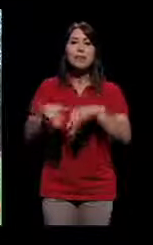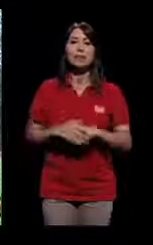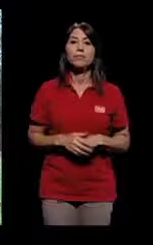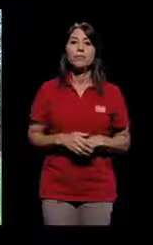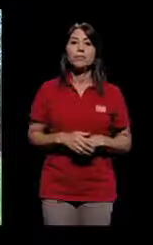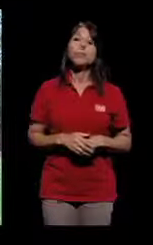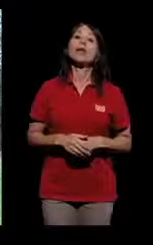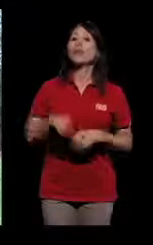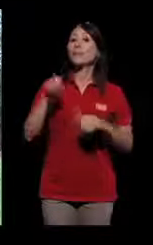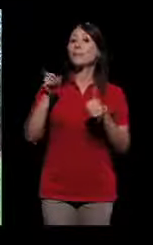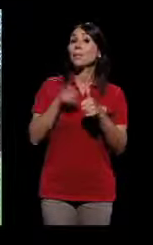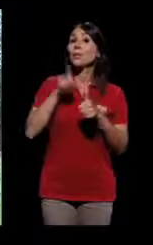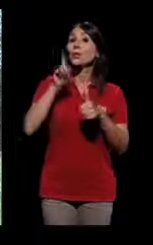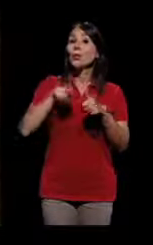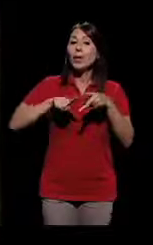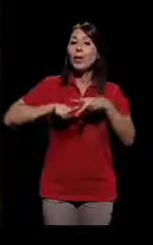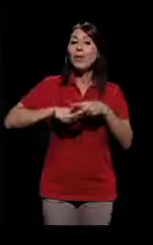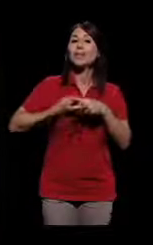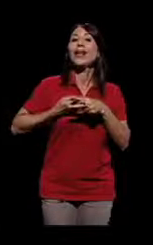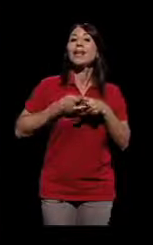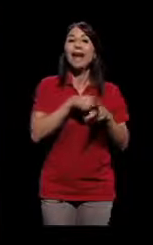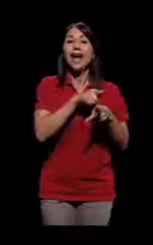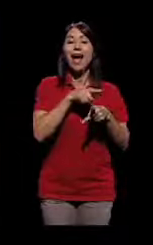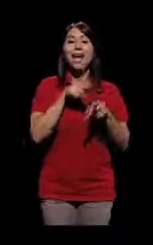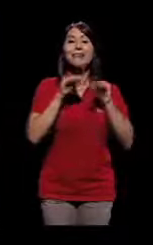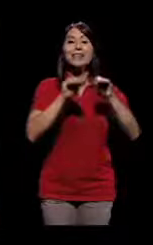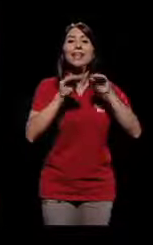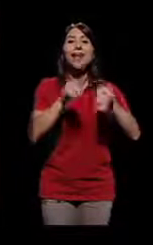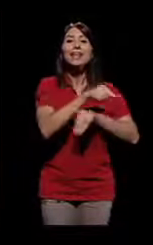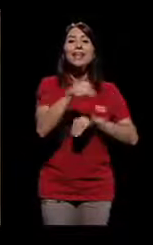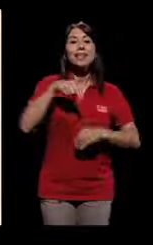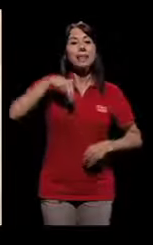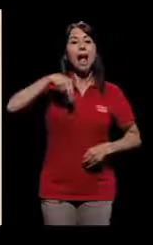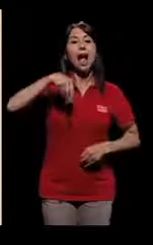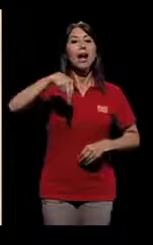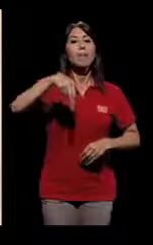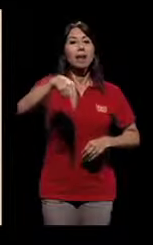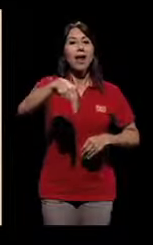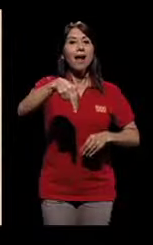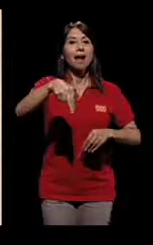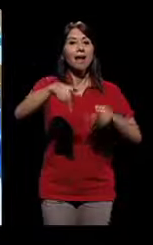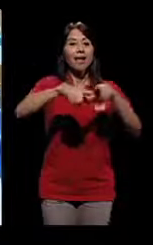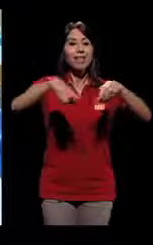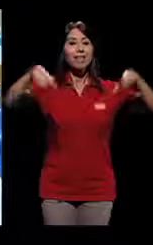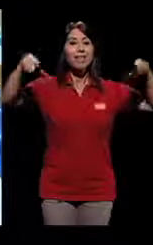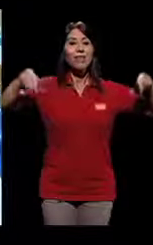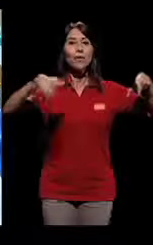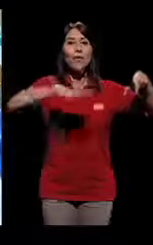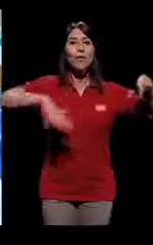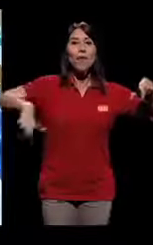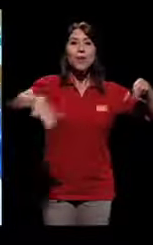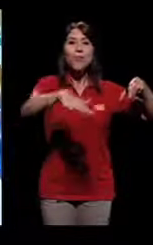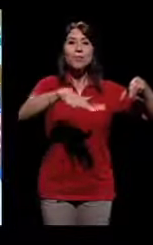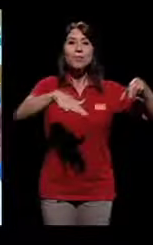estábamos en un equipo y comenzamos a buscar gente. Tuve que comenzar por enseñarles a caminar en el